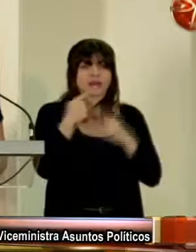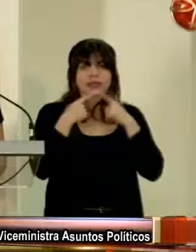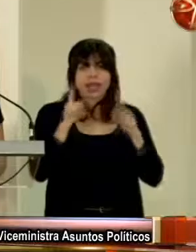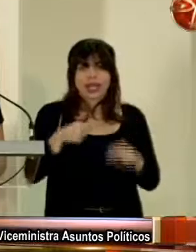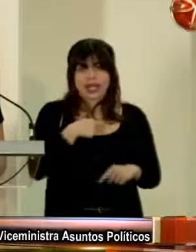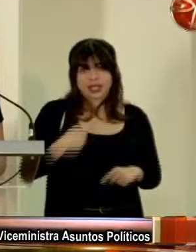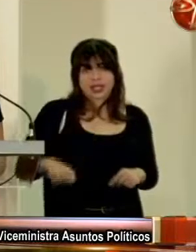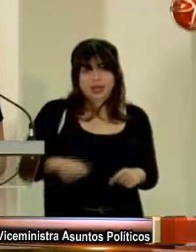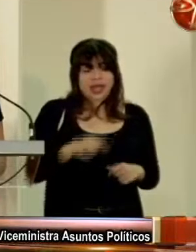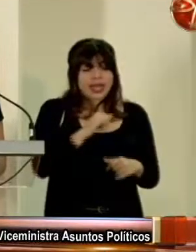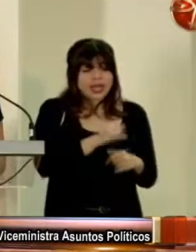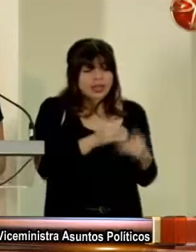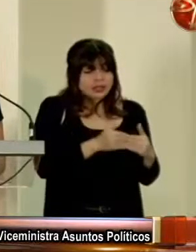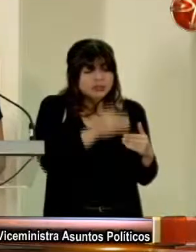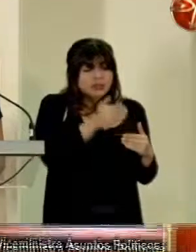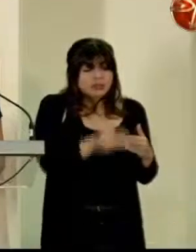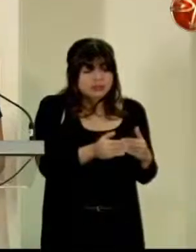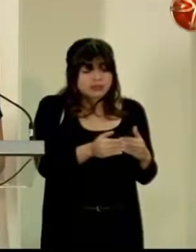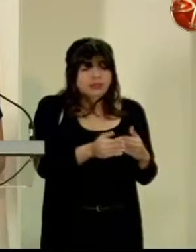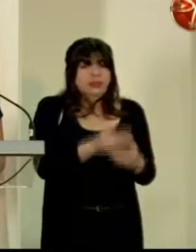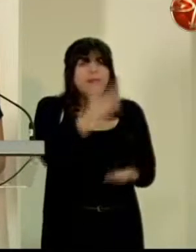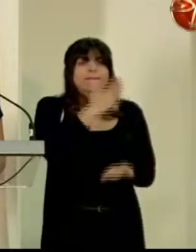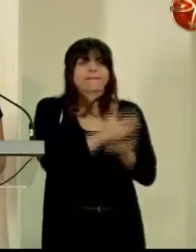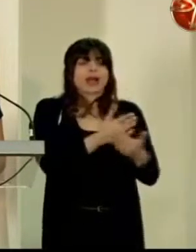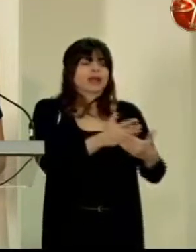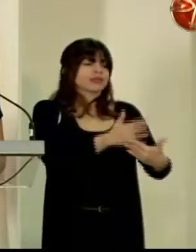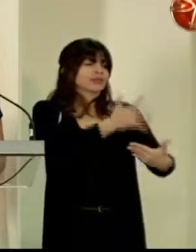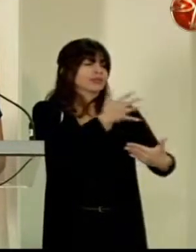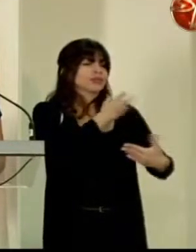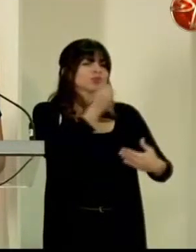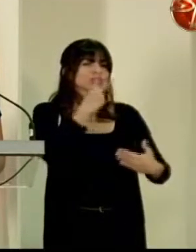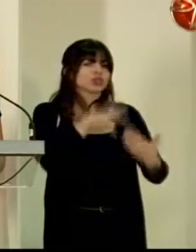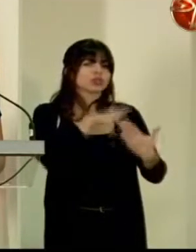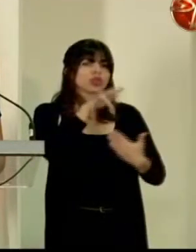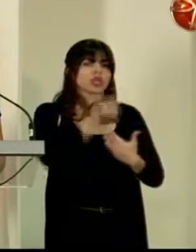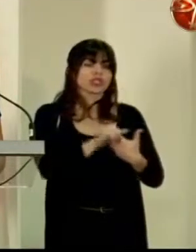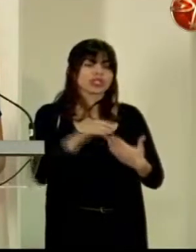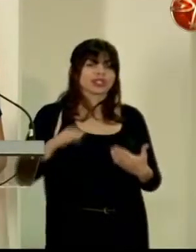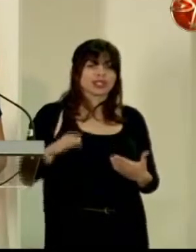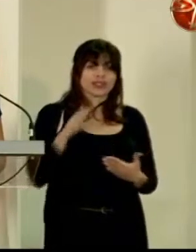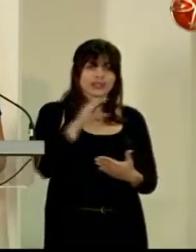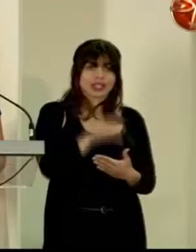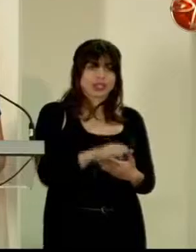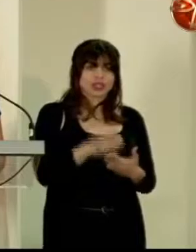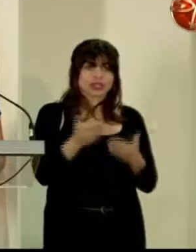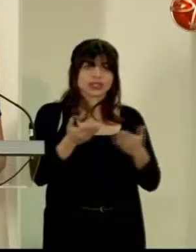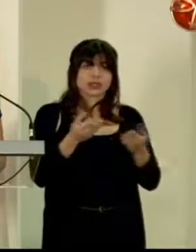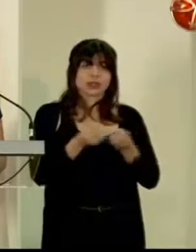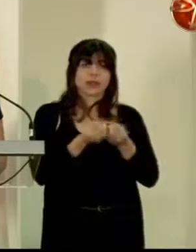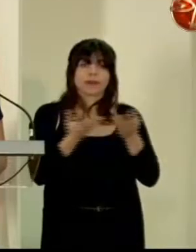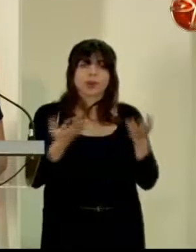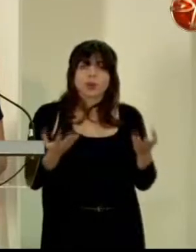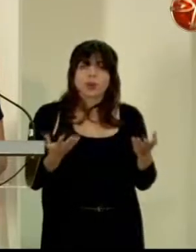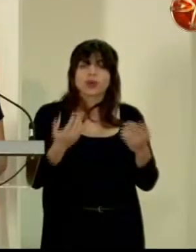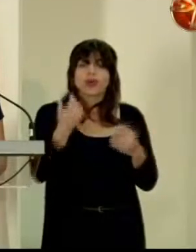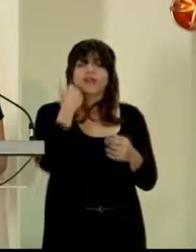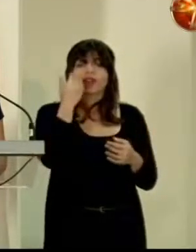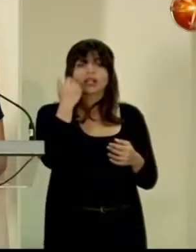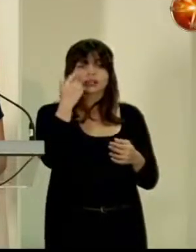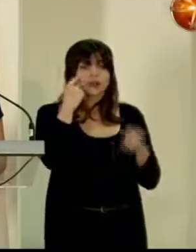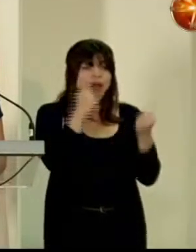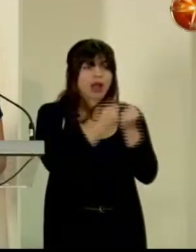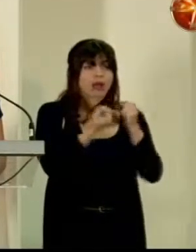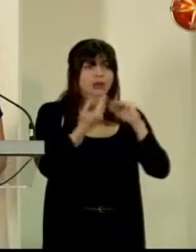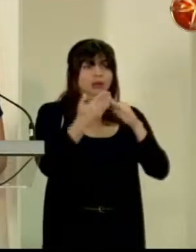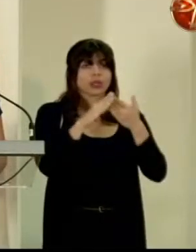y a partir de eso estaríamos desestancando una cantidad de proyectos de inversión de servicios públicos y de facilidades en